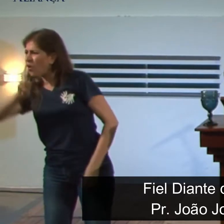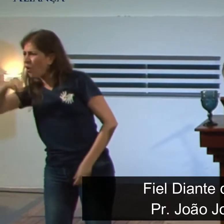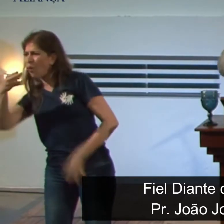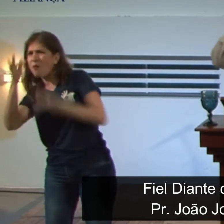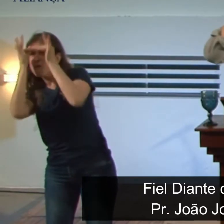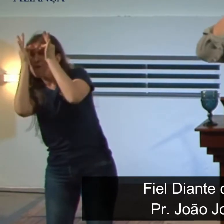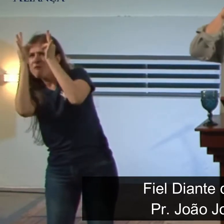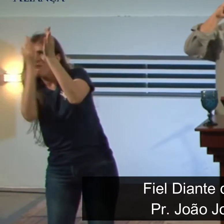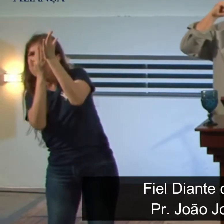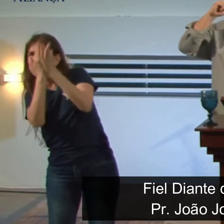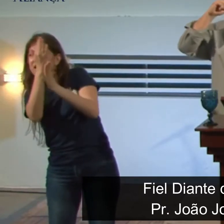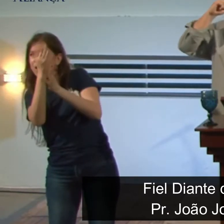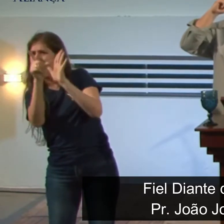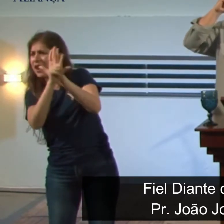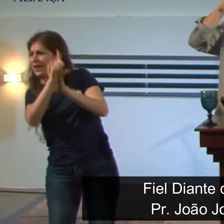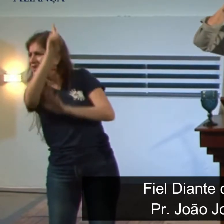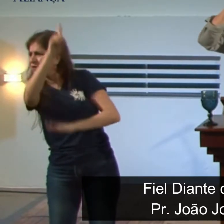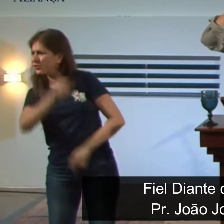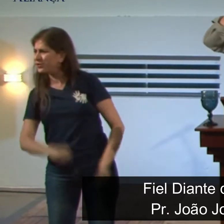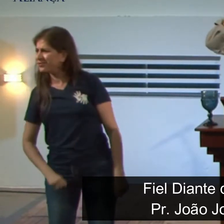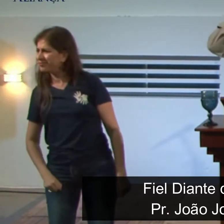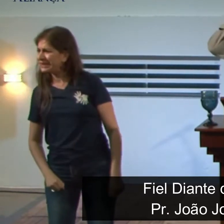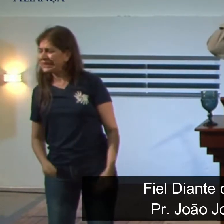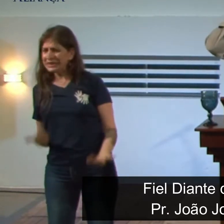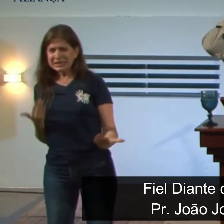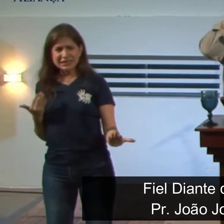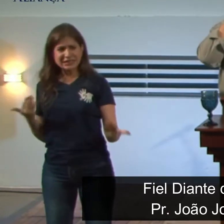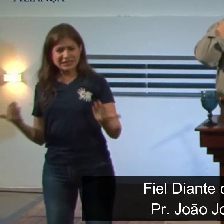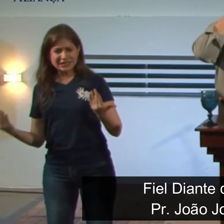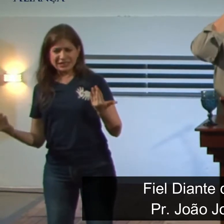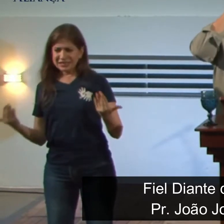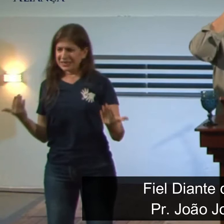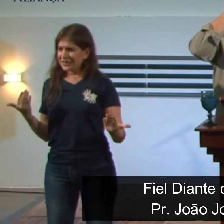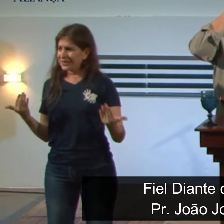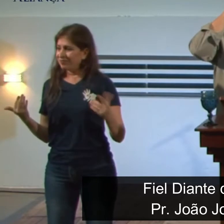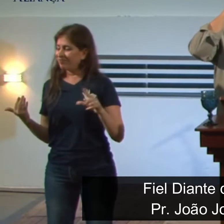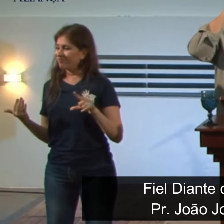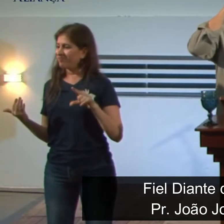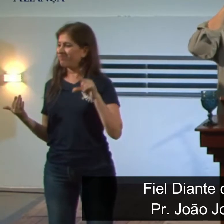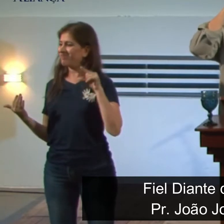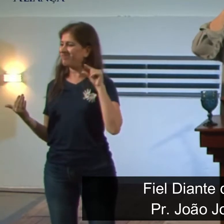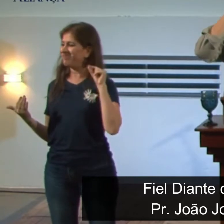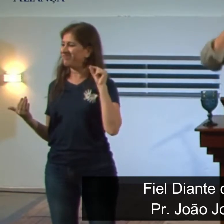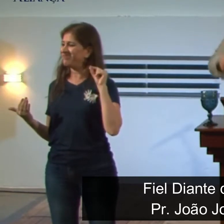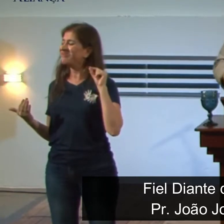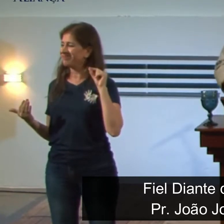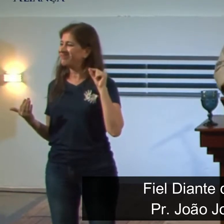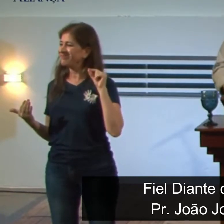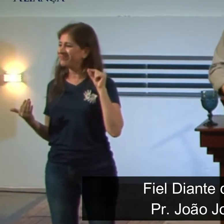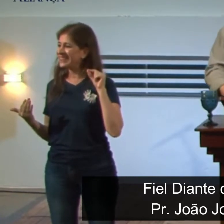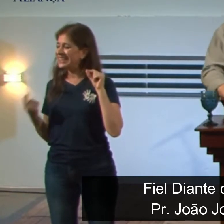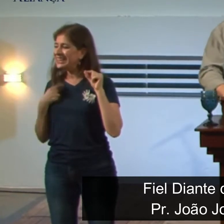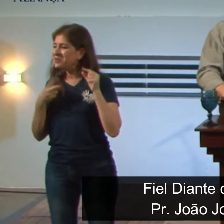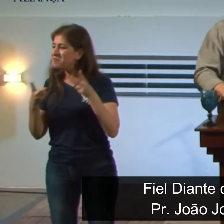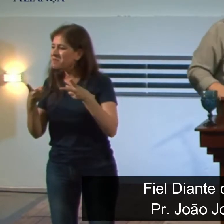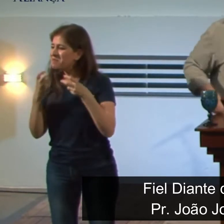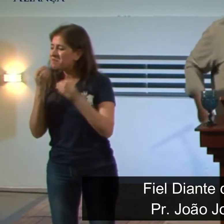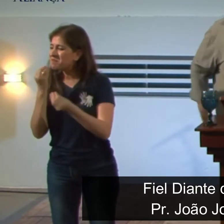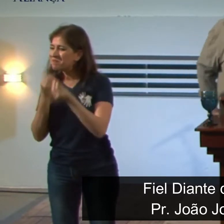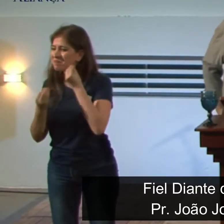fiéis à lei de Deus? Para você ter noção do nível de fidelidade desses homens. O nível de fidelidade desses homens.